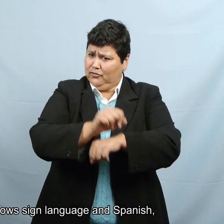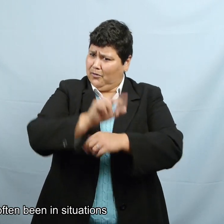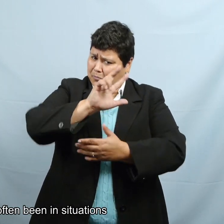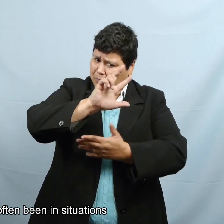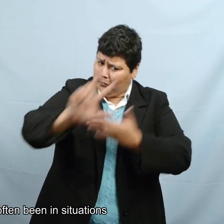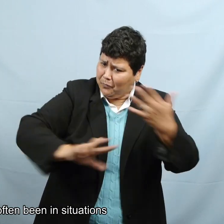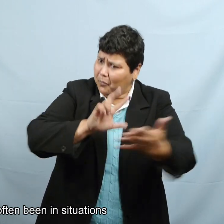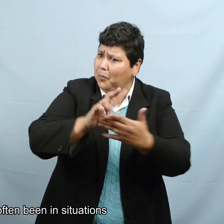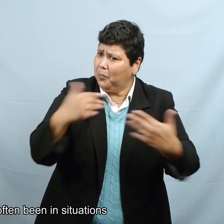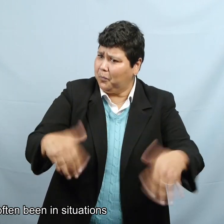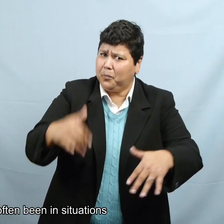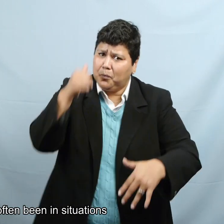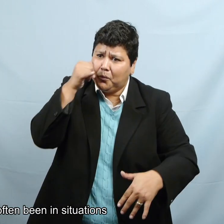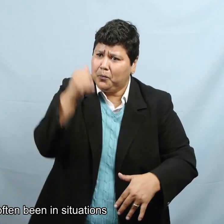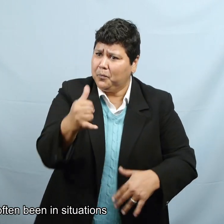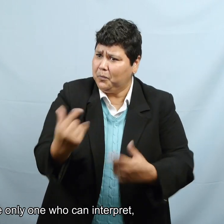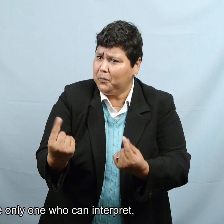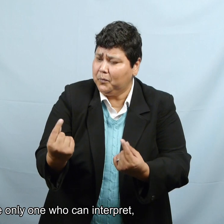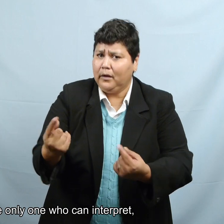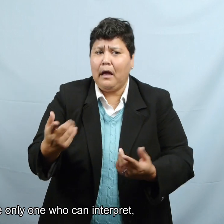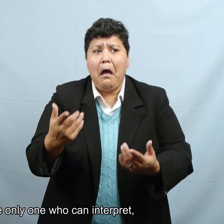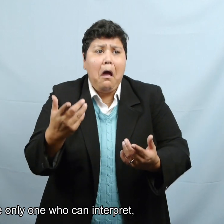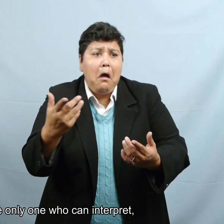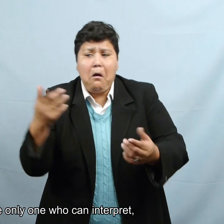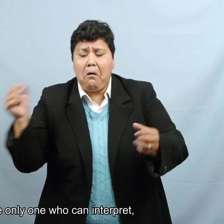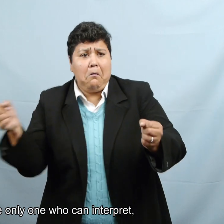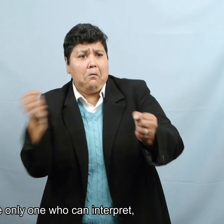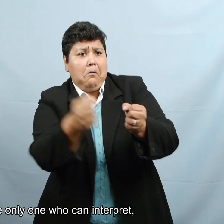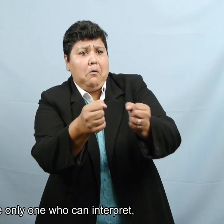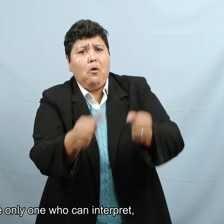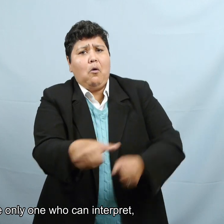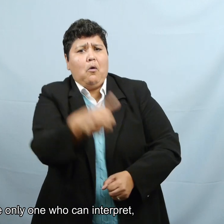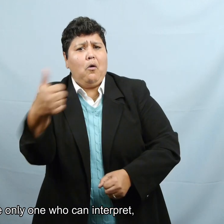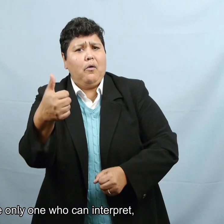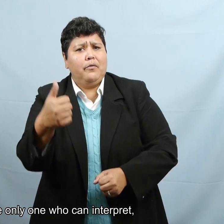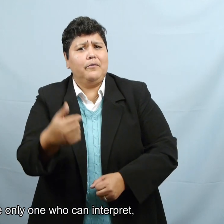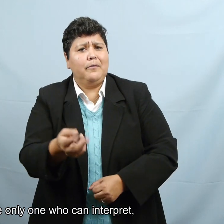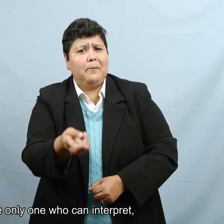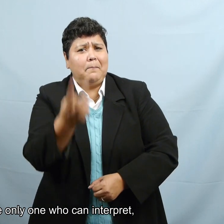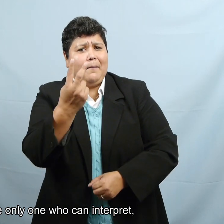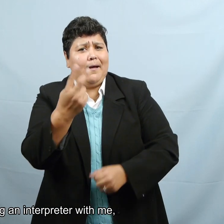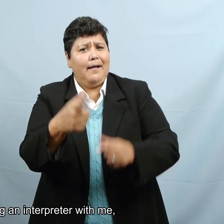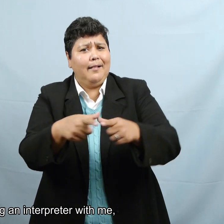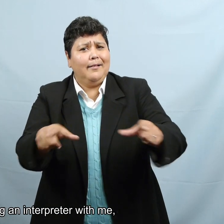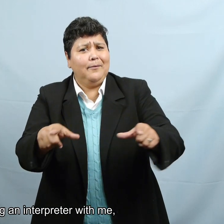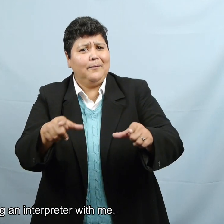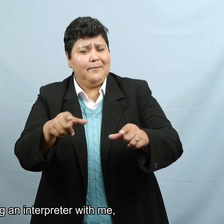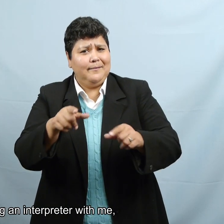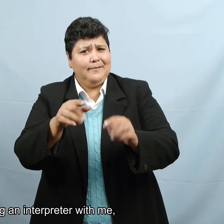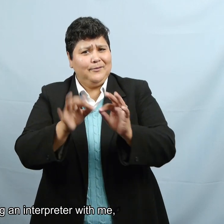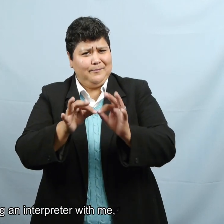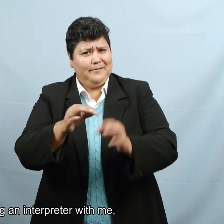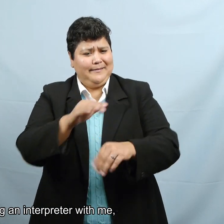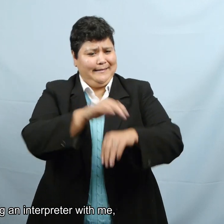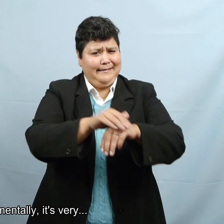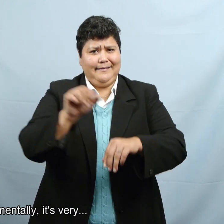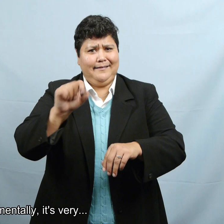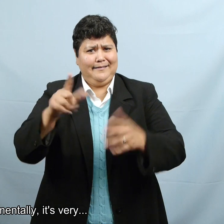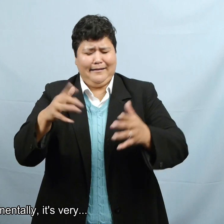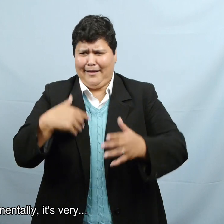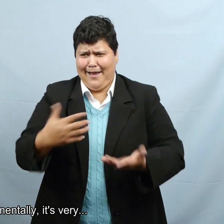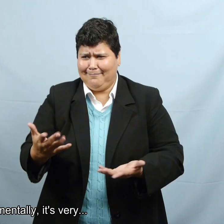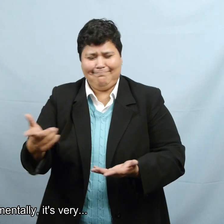español. Y a menudo he estado en situaciones en las que yo soy el único que puede interpretar aún teniendo a otro intérprete conmigo.